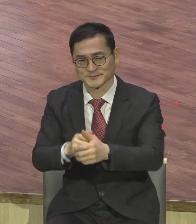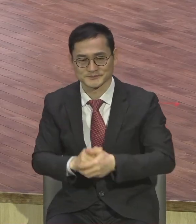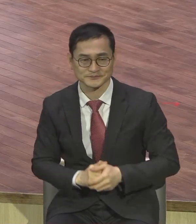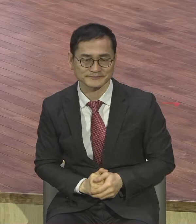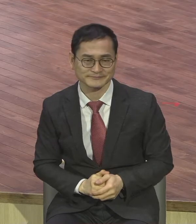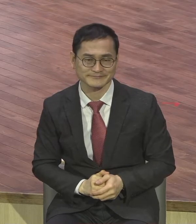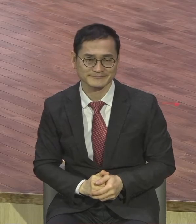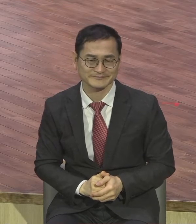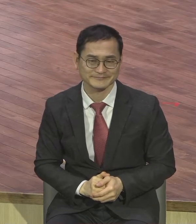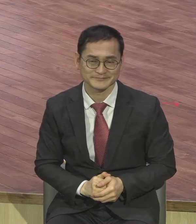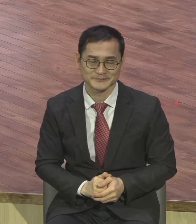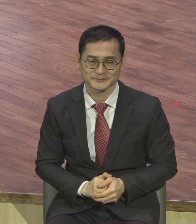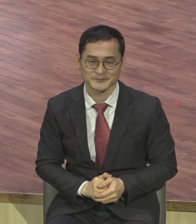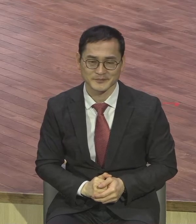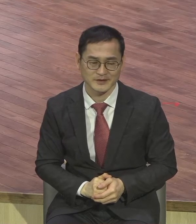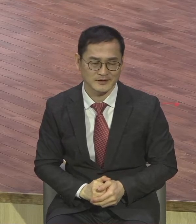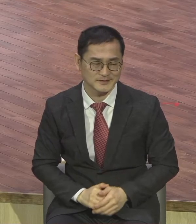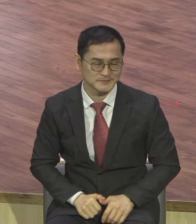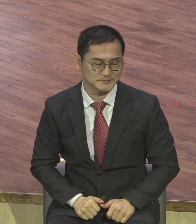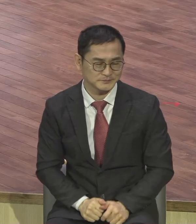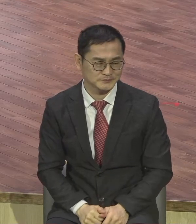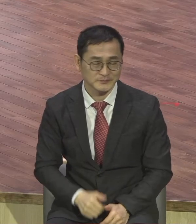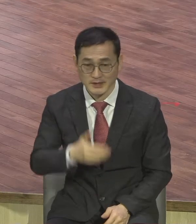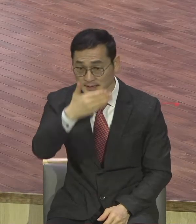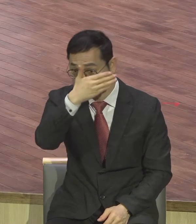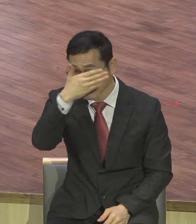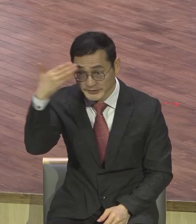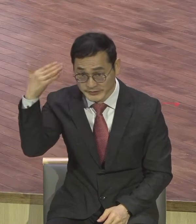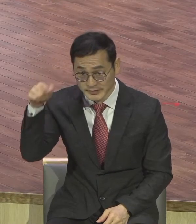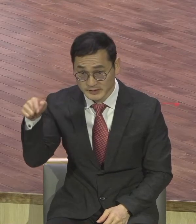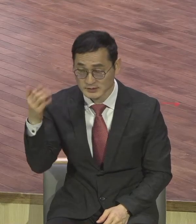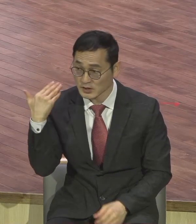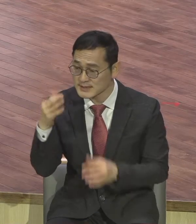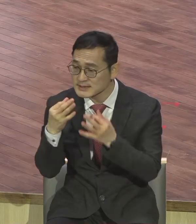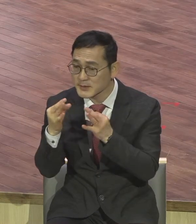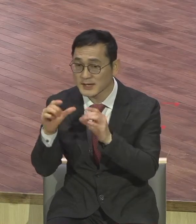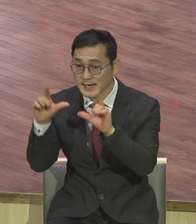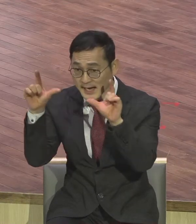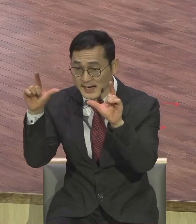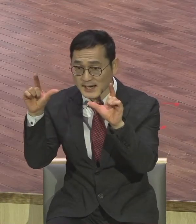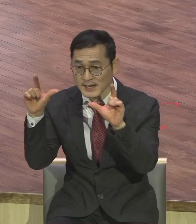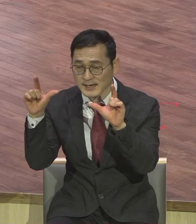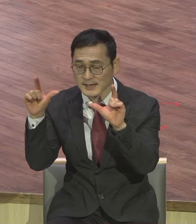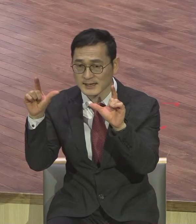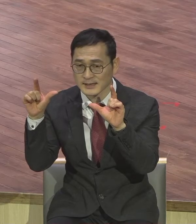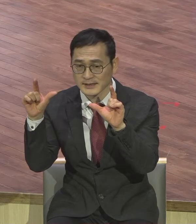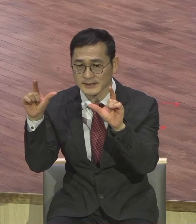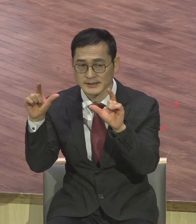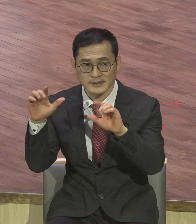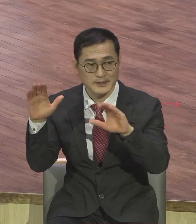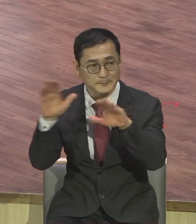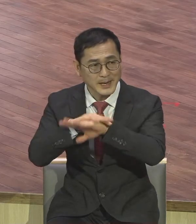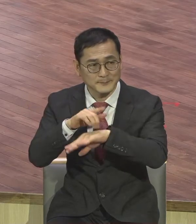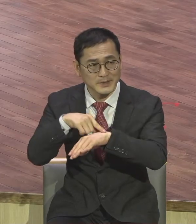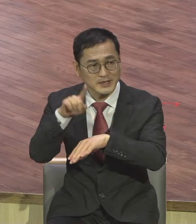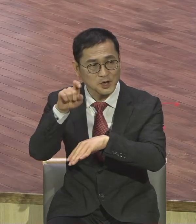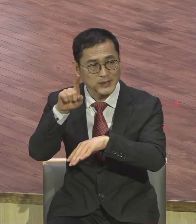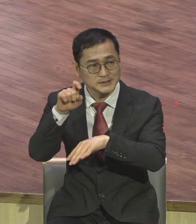우리 청년들은 지난 금요일 날 철하 맞죠. 11시 밤부터 전 청년들